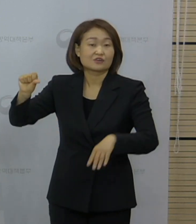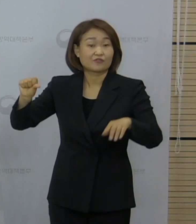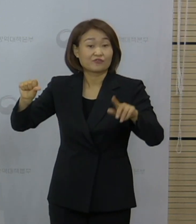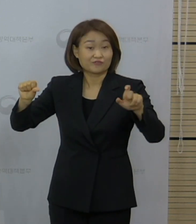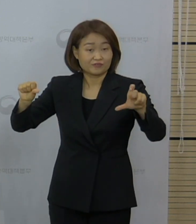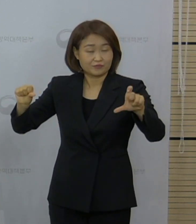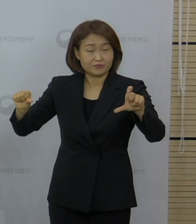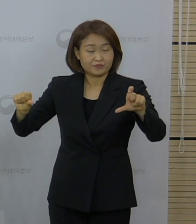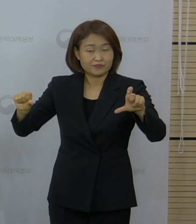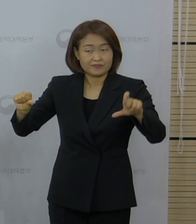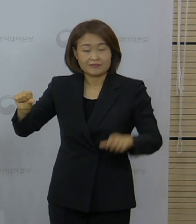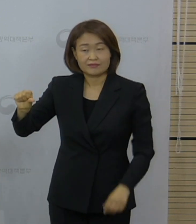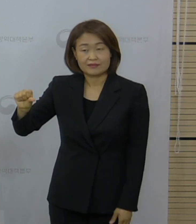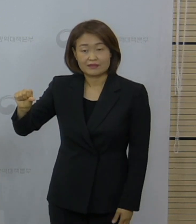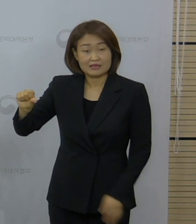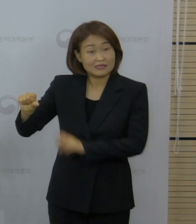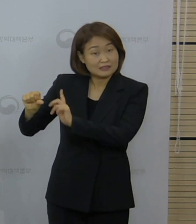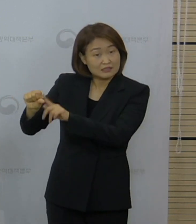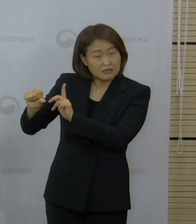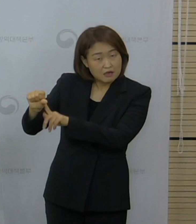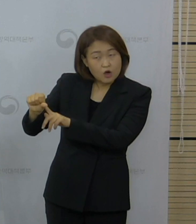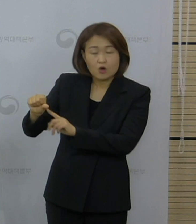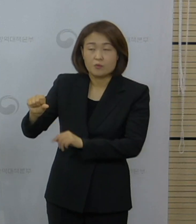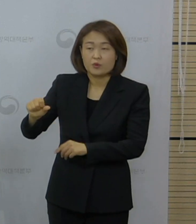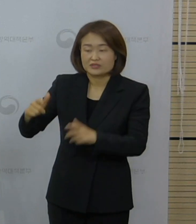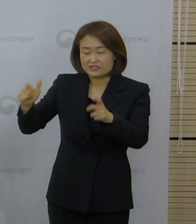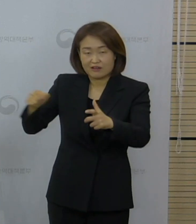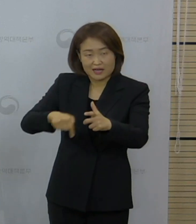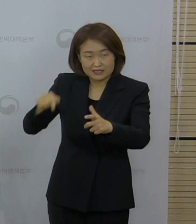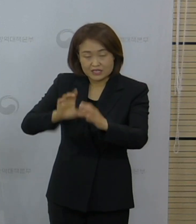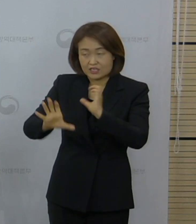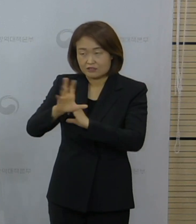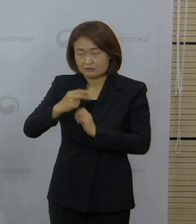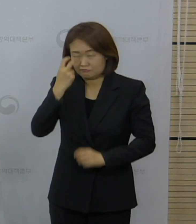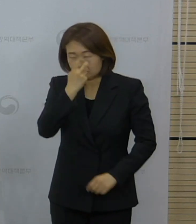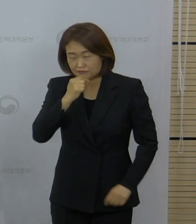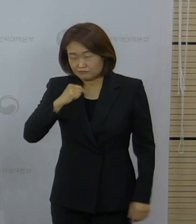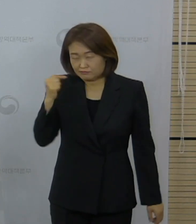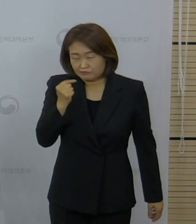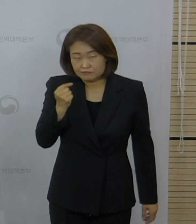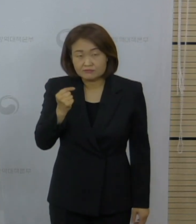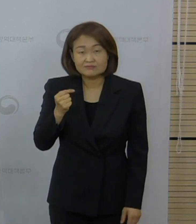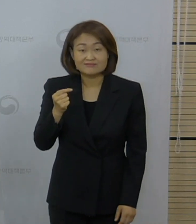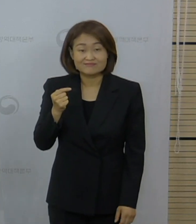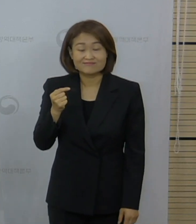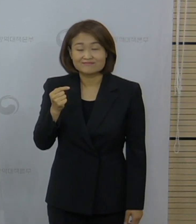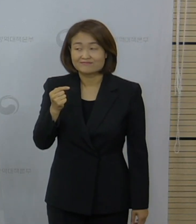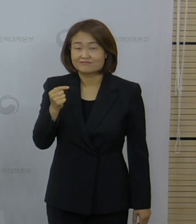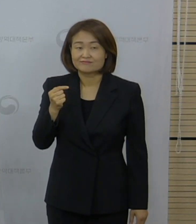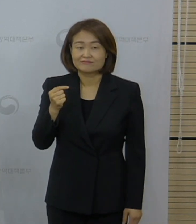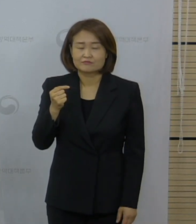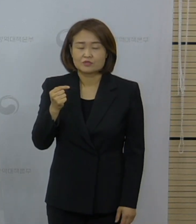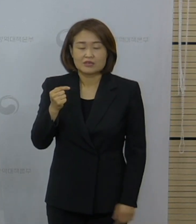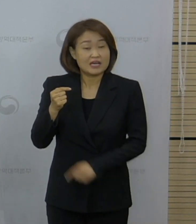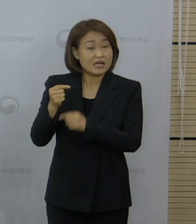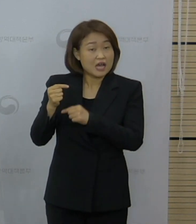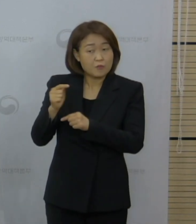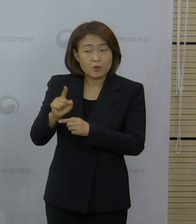됐습니다. 이것은 지역사회 감시 강화라는 측면에서 지역사회 감시 강화라고 하면